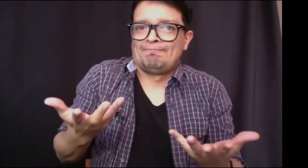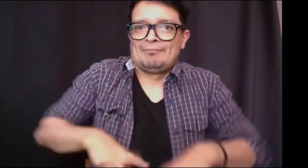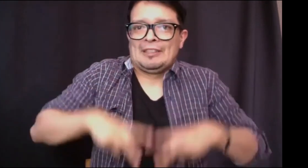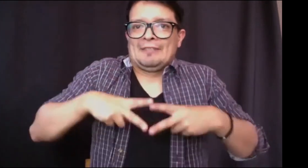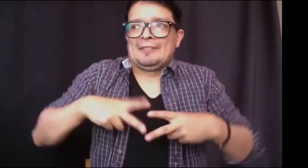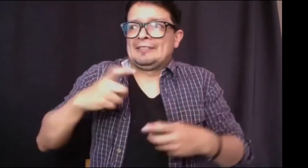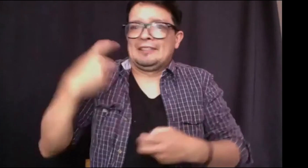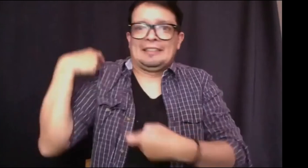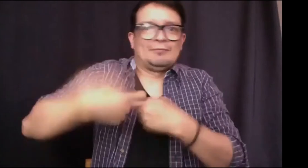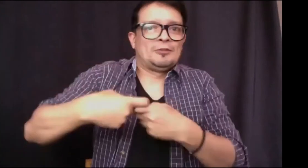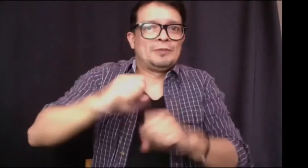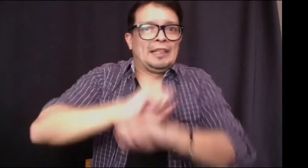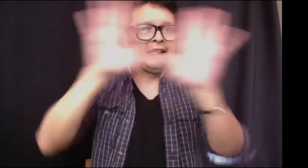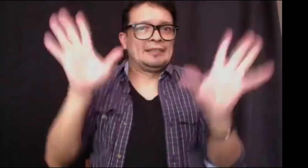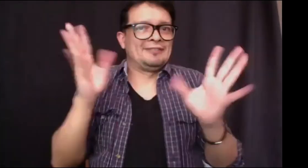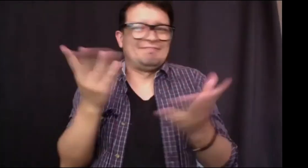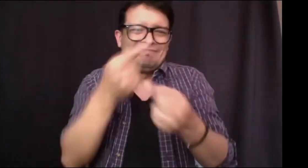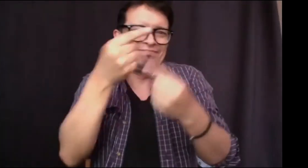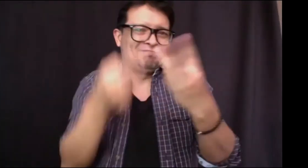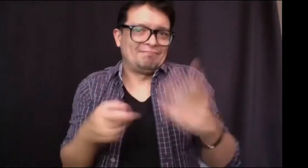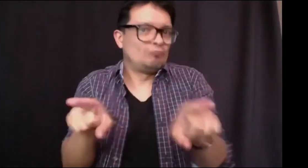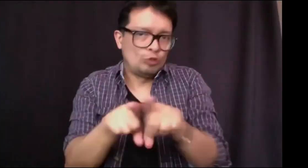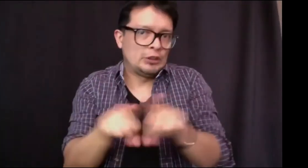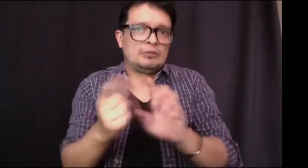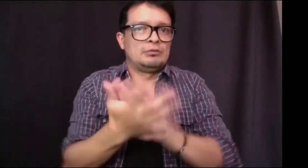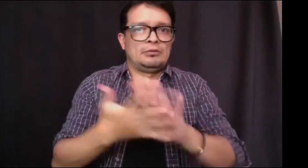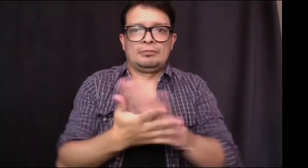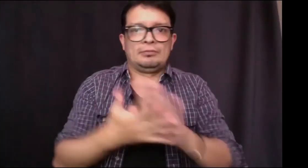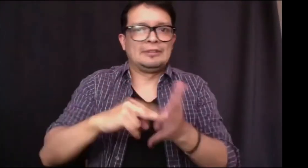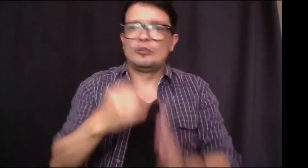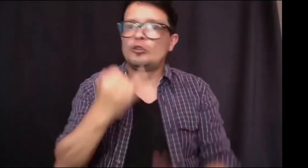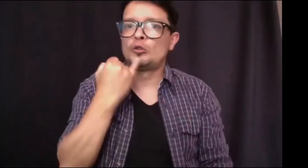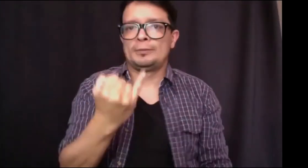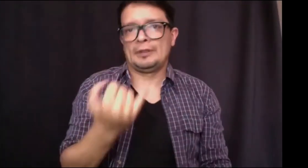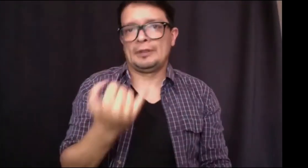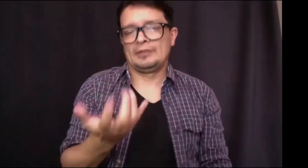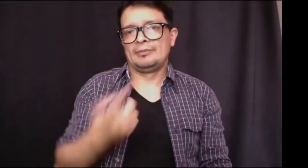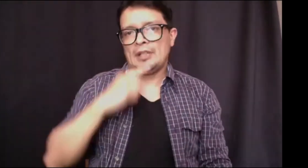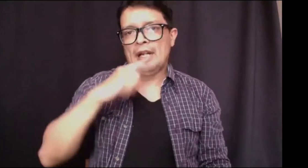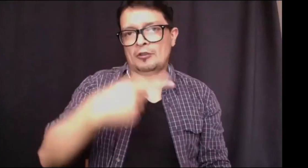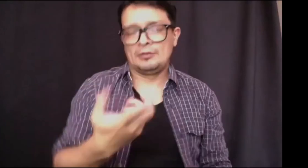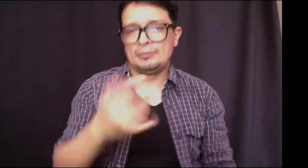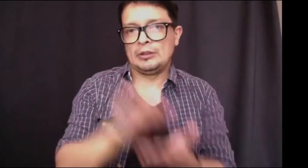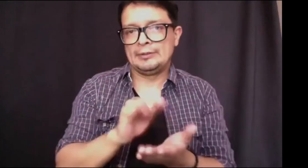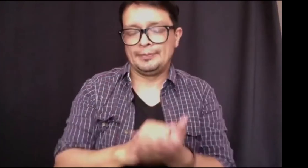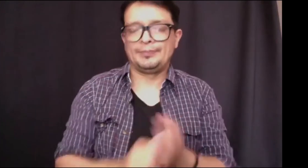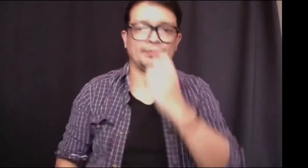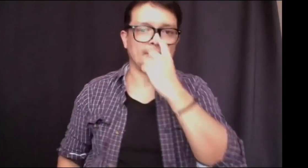acceso es primordial es necesario en su vida en cualquier ámbito o sea es cierto entonces de manera similar la lengua de señales